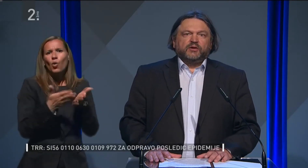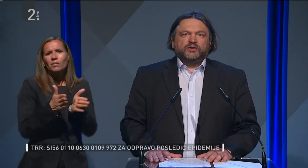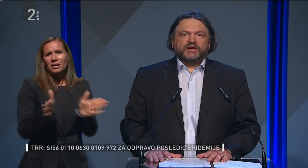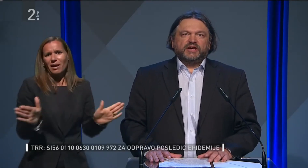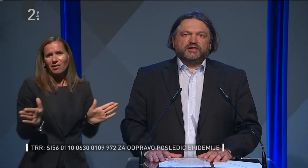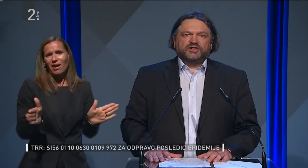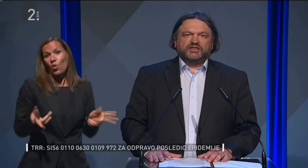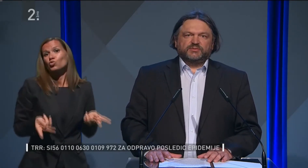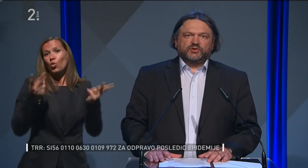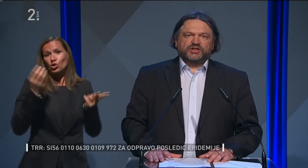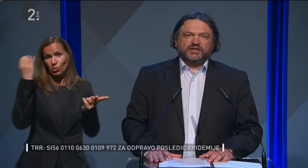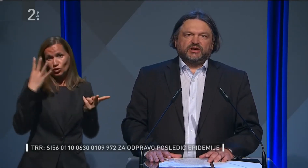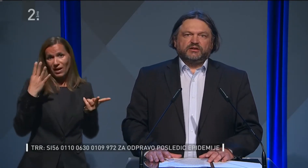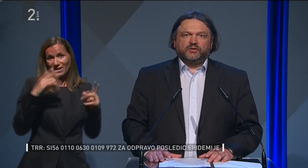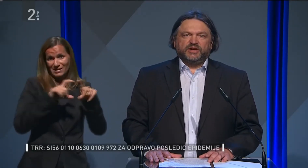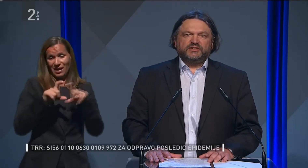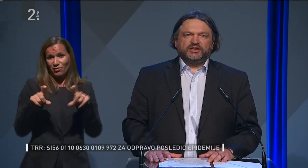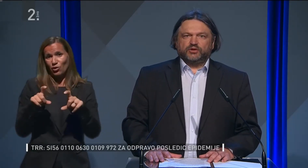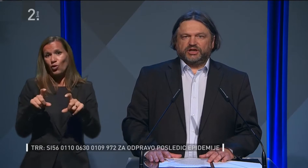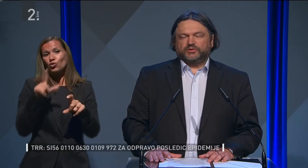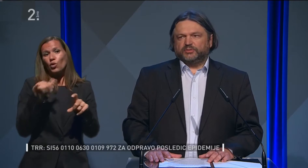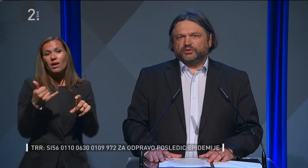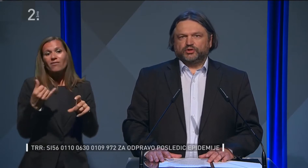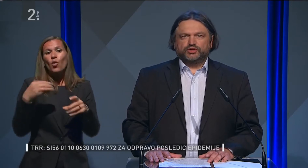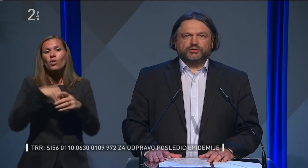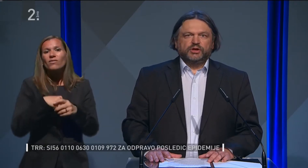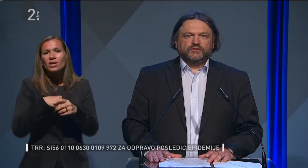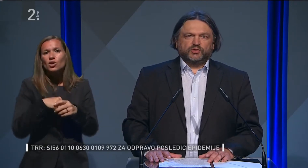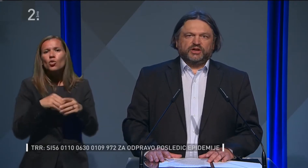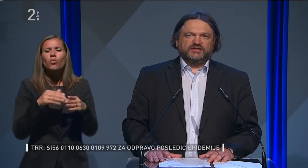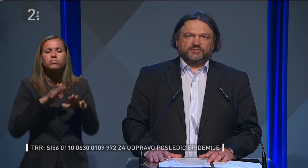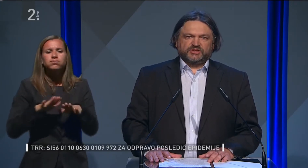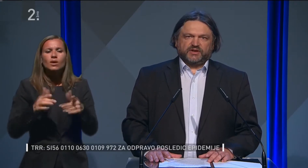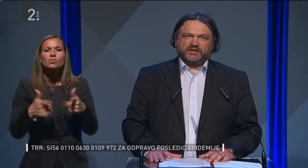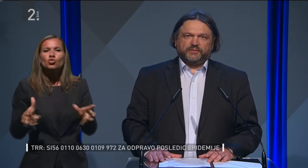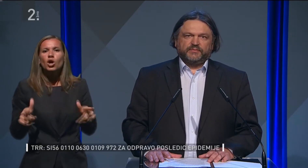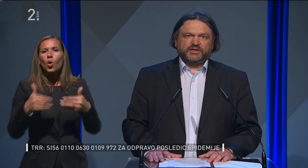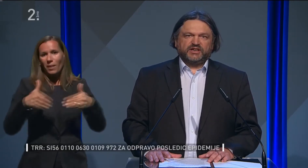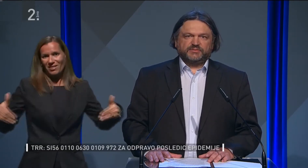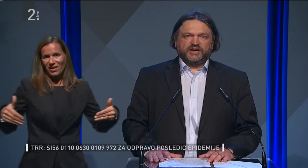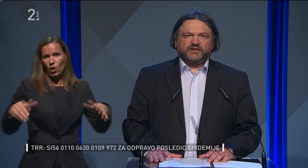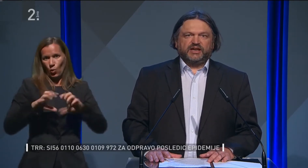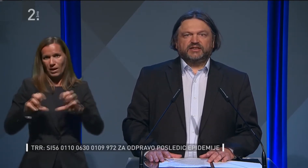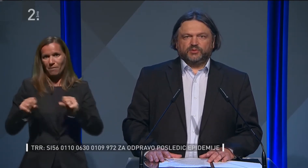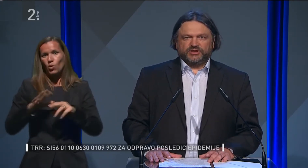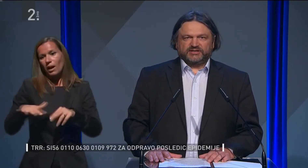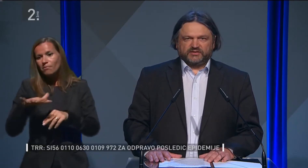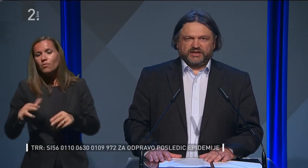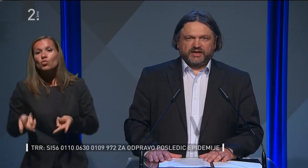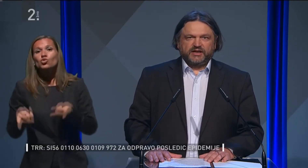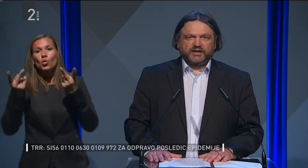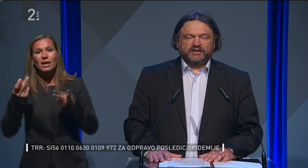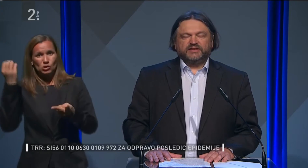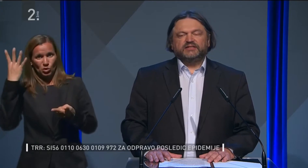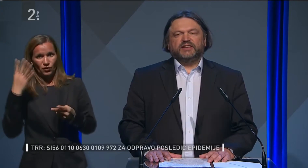okvirnega načrta sproščanja omejitvenih okrepov na področju vzgoje in izobraževanja, ki ga je sprejela vlada Republike